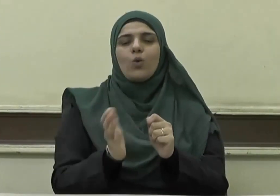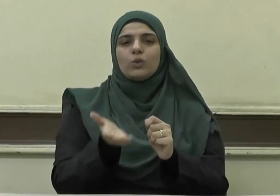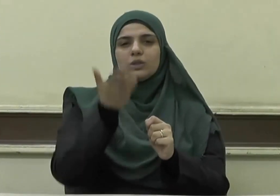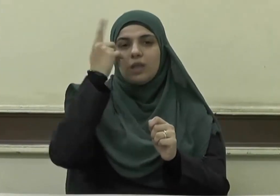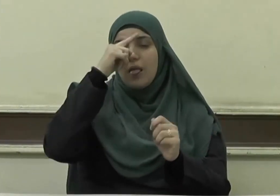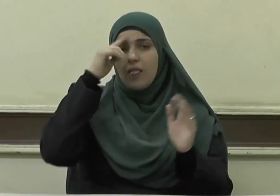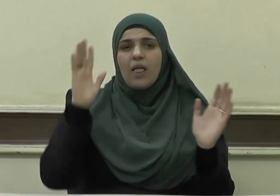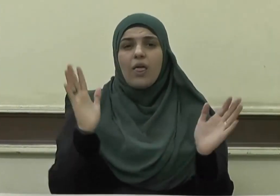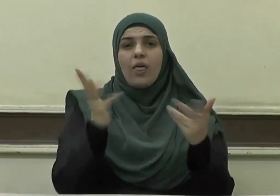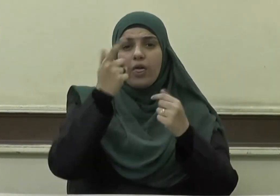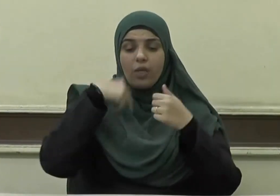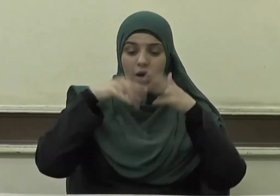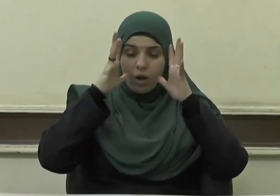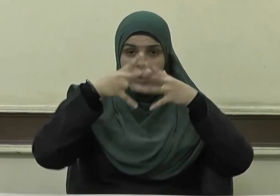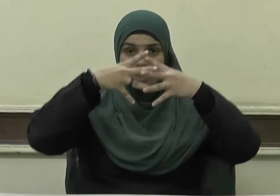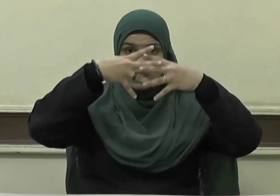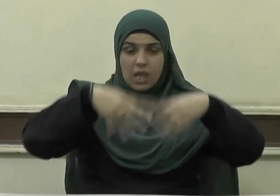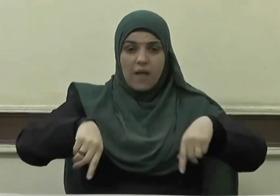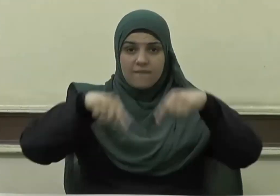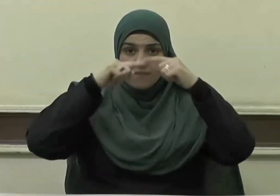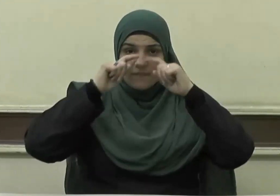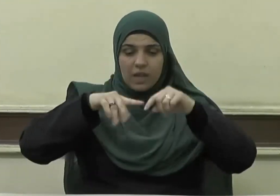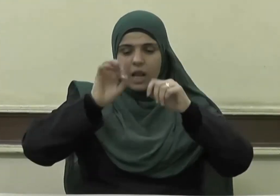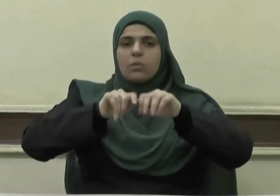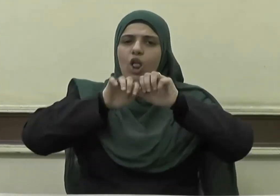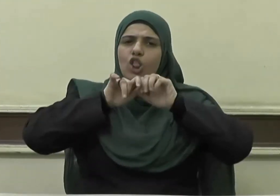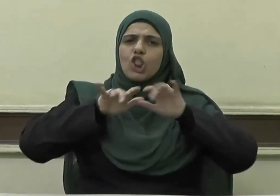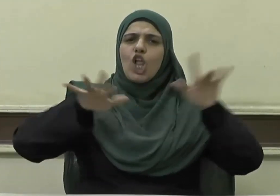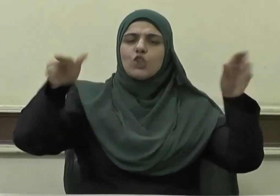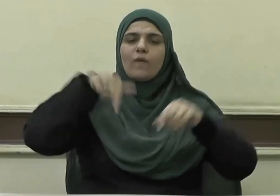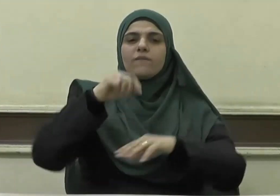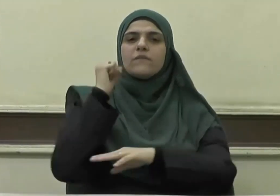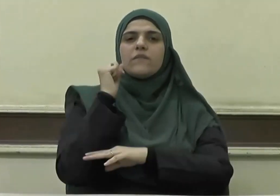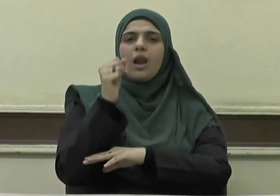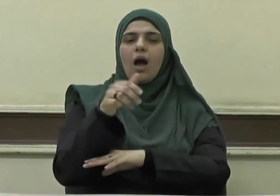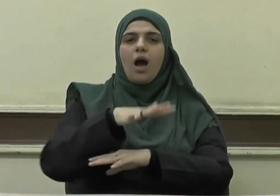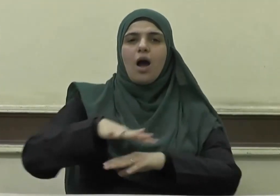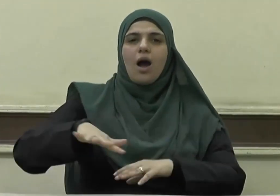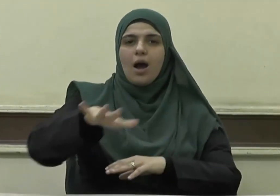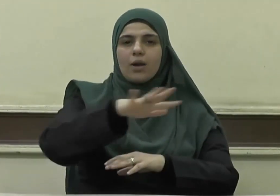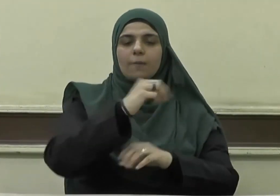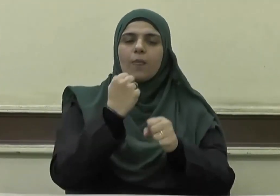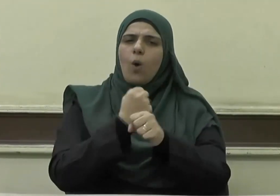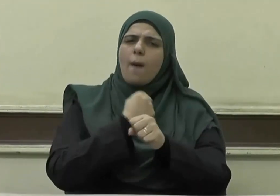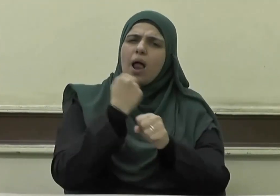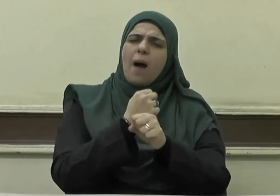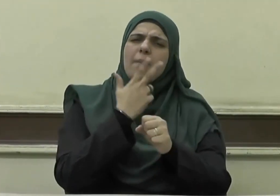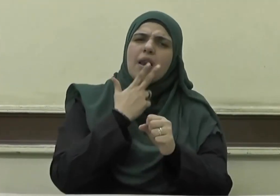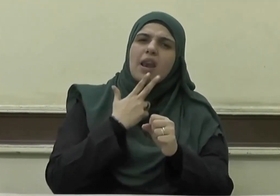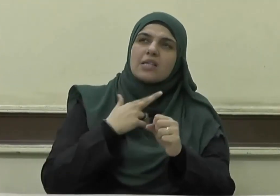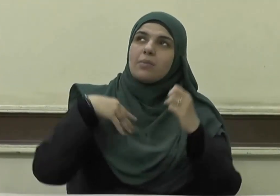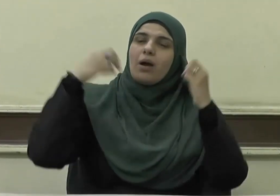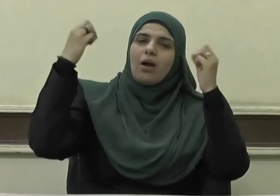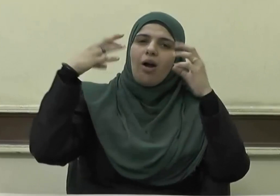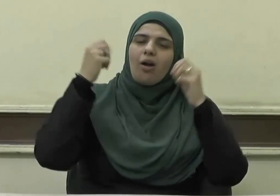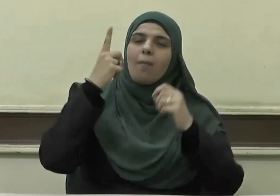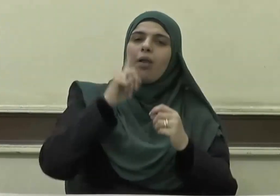قضيت الصلاة فانتشروا في الأرض وبتغوا من فضل الله واذكروا